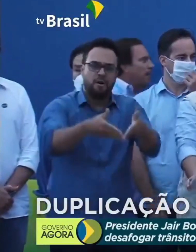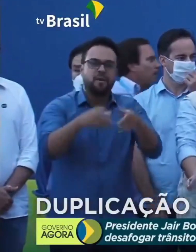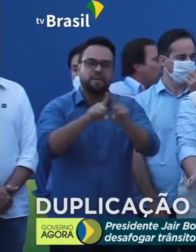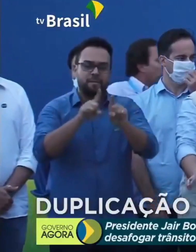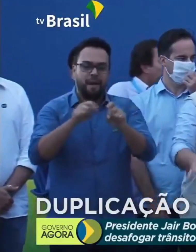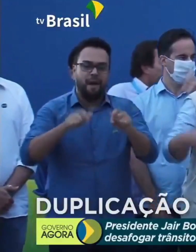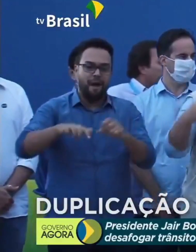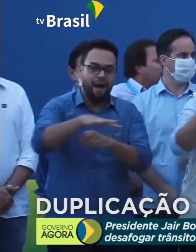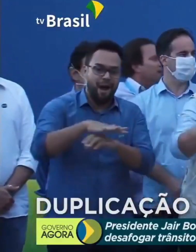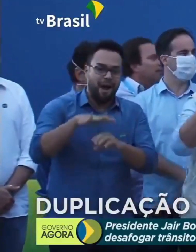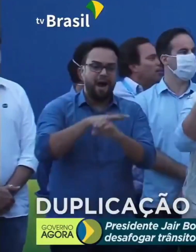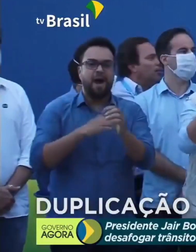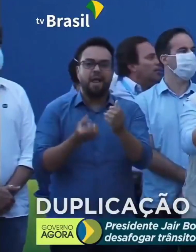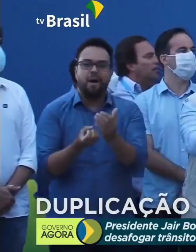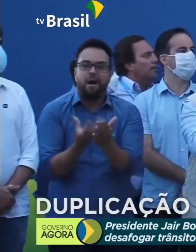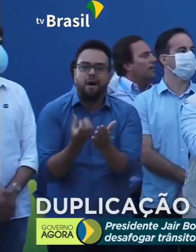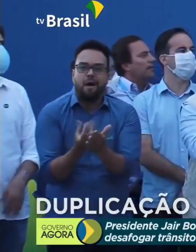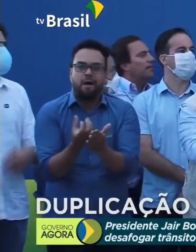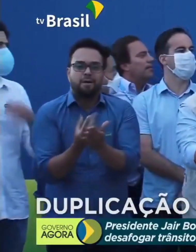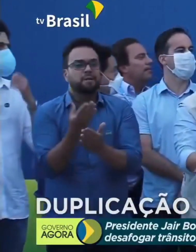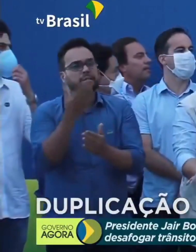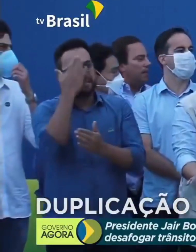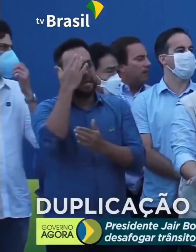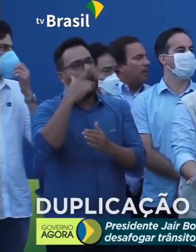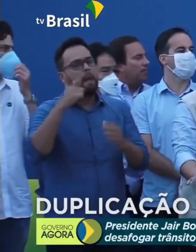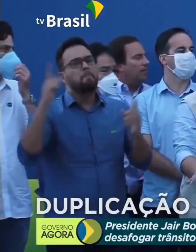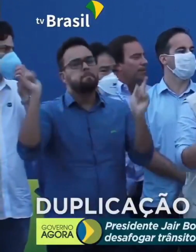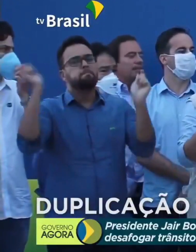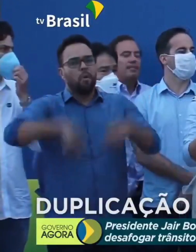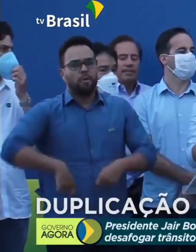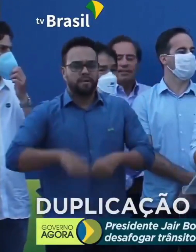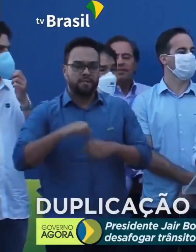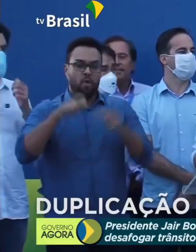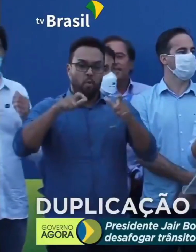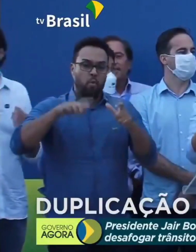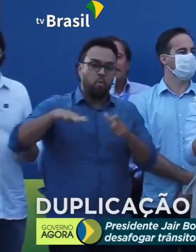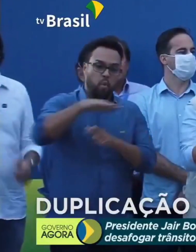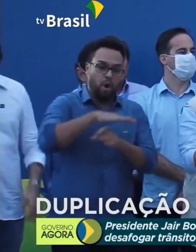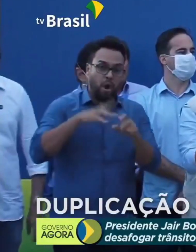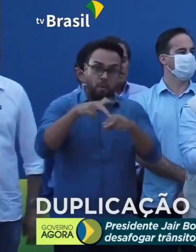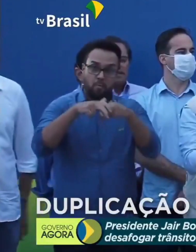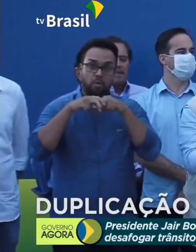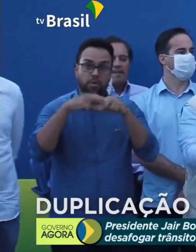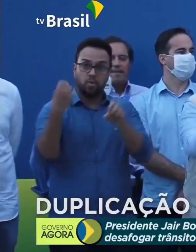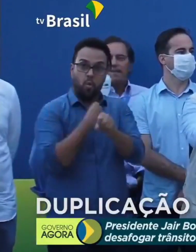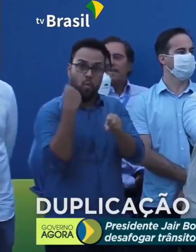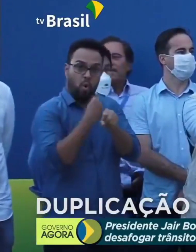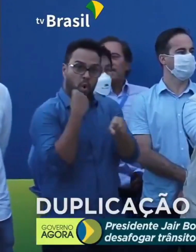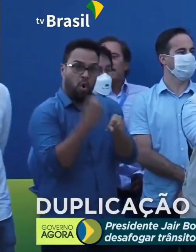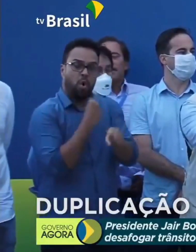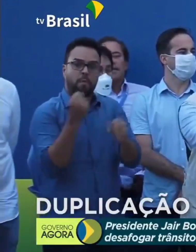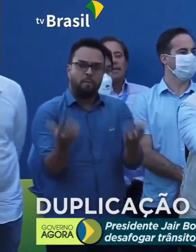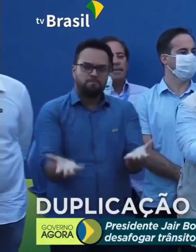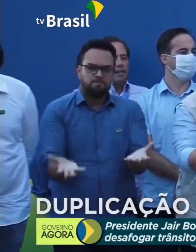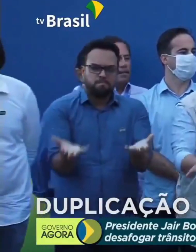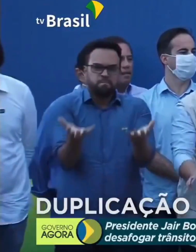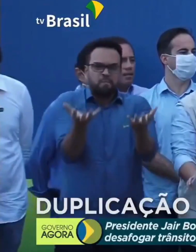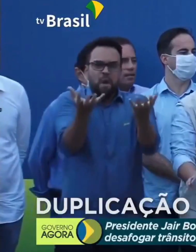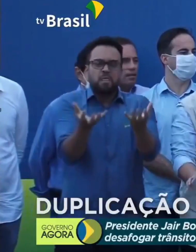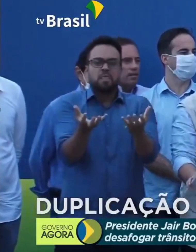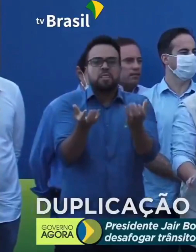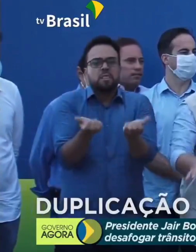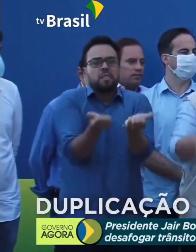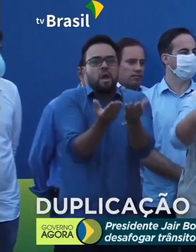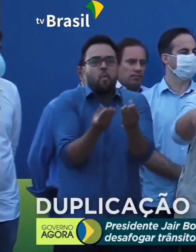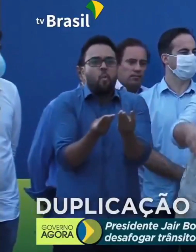produtivo. Sabemos do potencial dessa região e é por isso que nós estamos fazendo uma obra com este padrão de